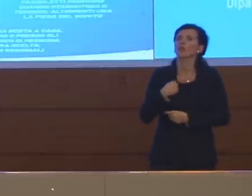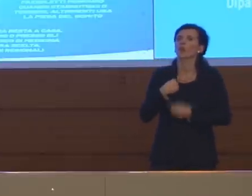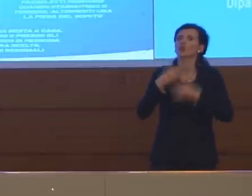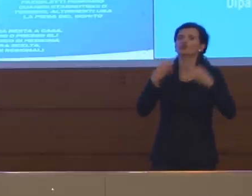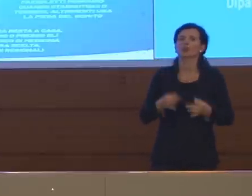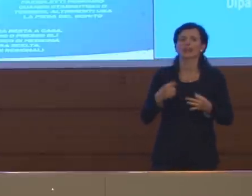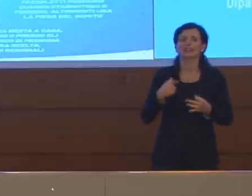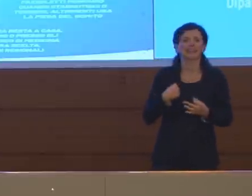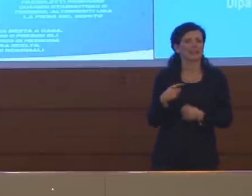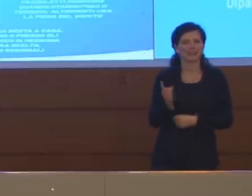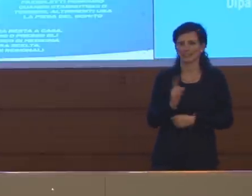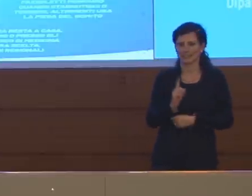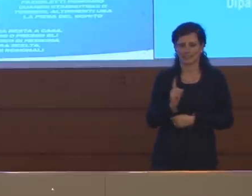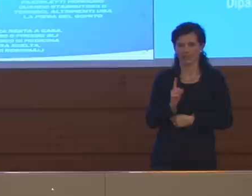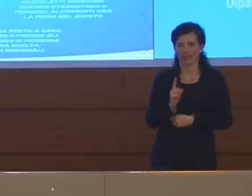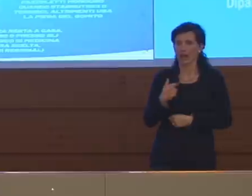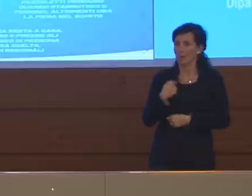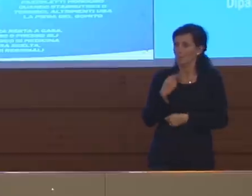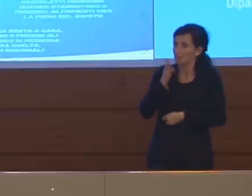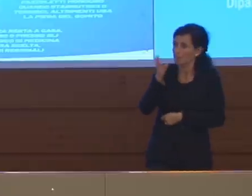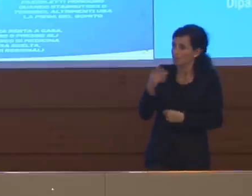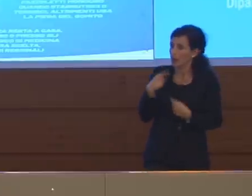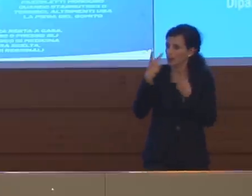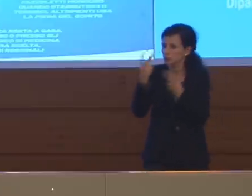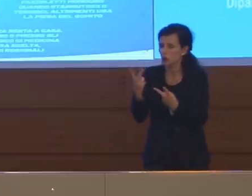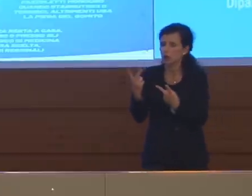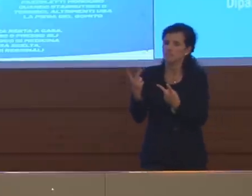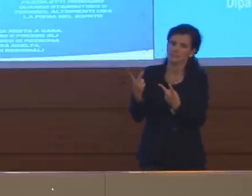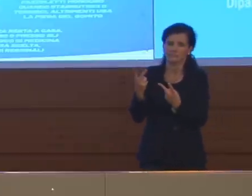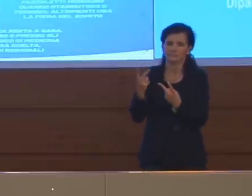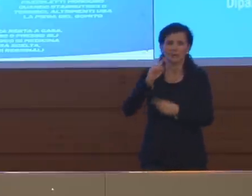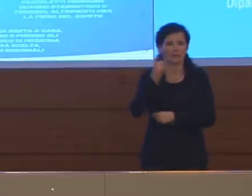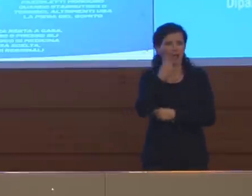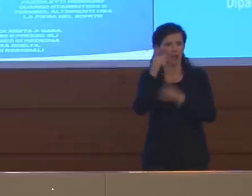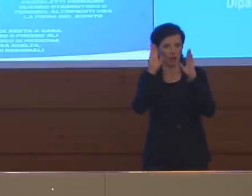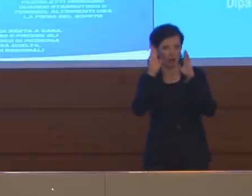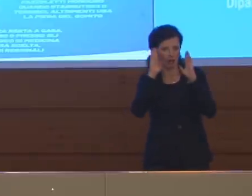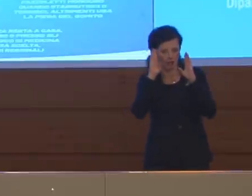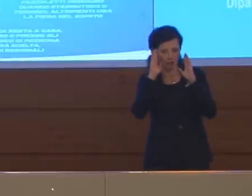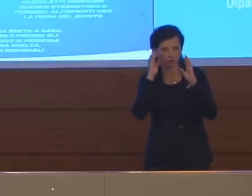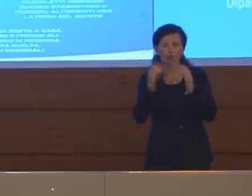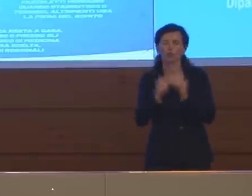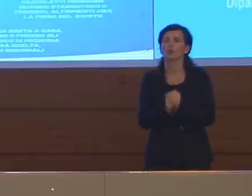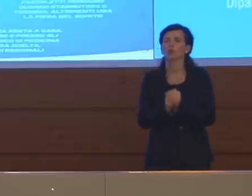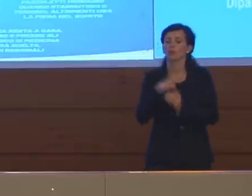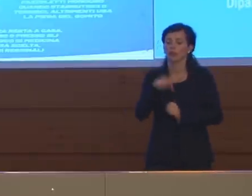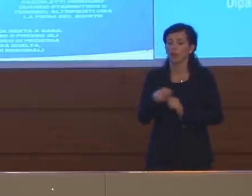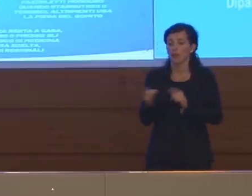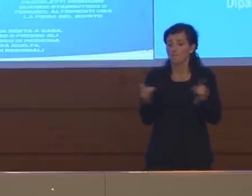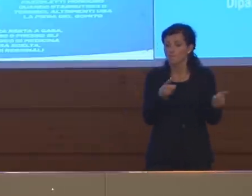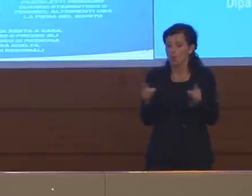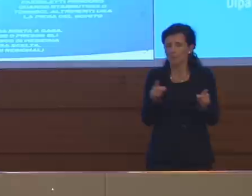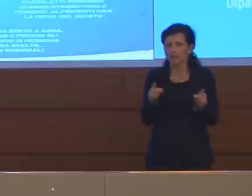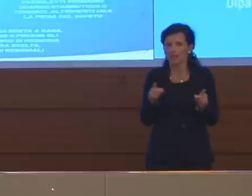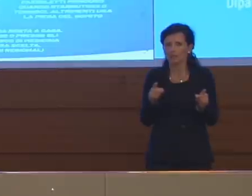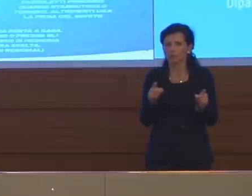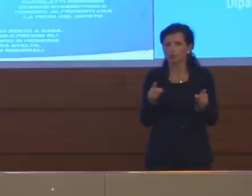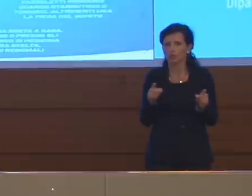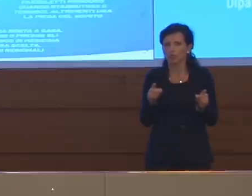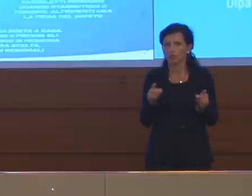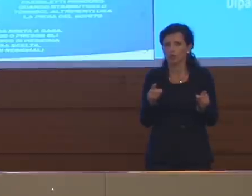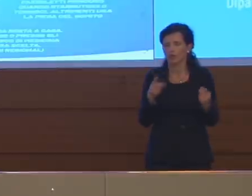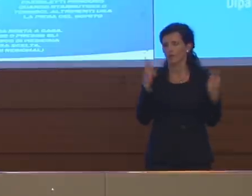nel fare queste visite, tra virgolette. Credo che stante oggi la situazione, faccio fatica a immaginare